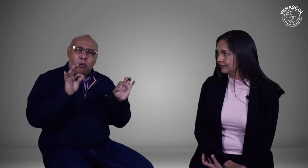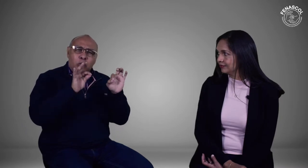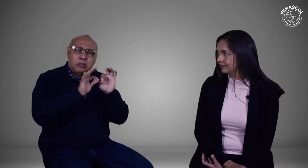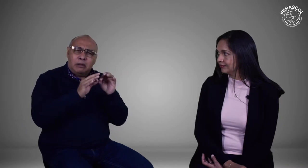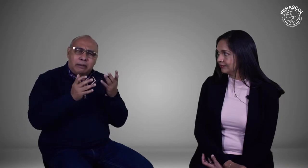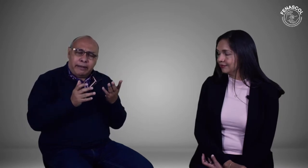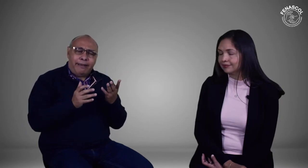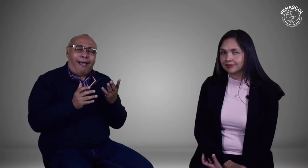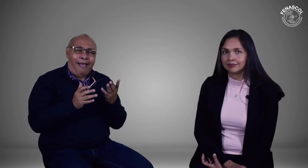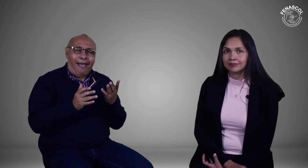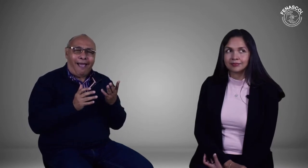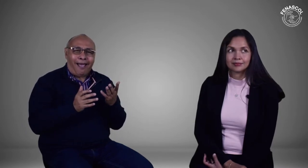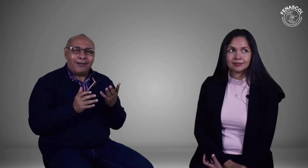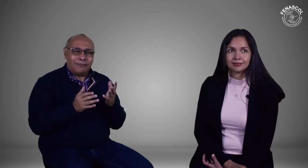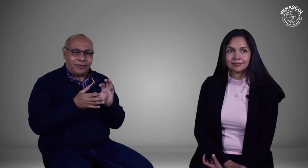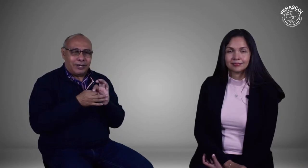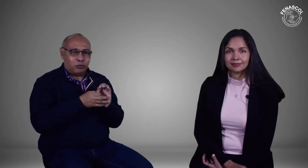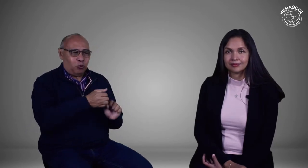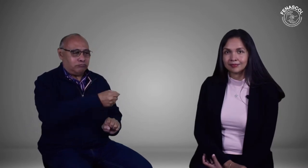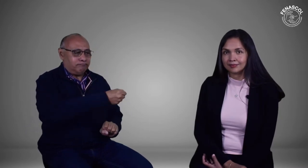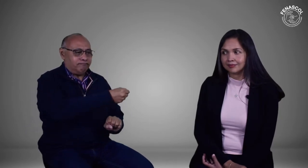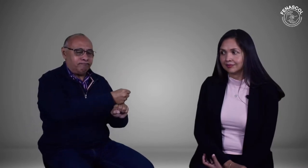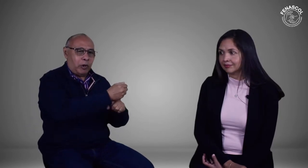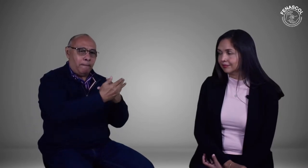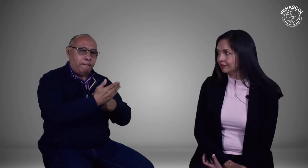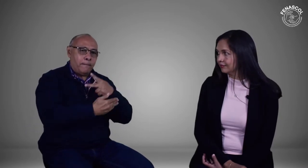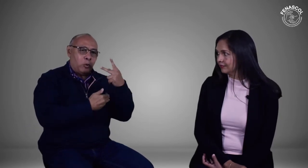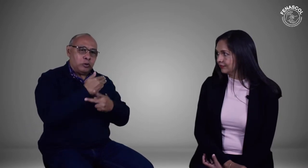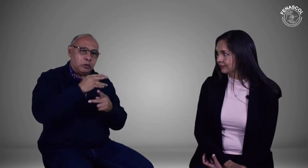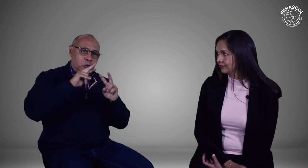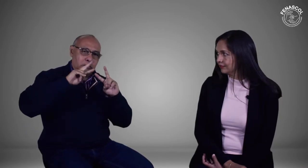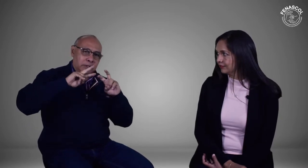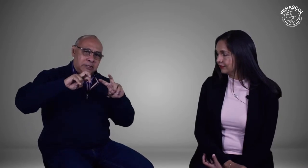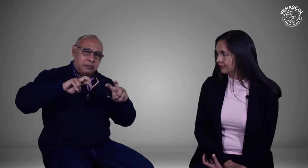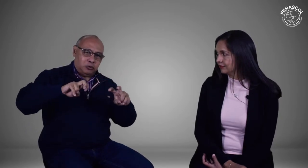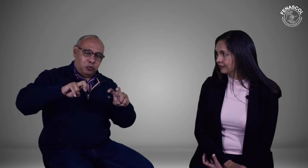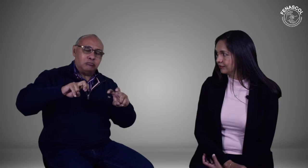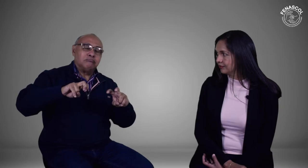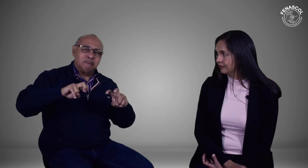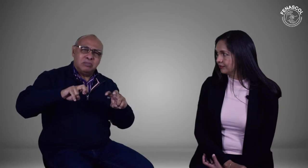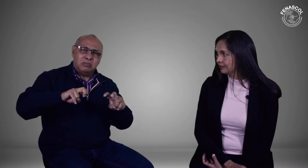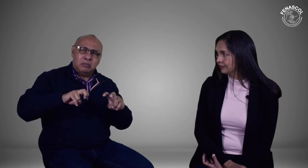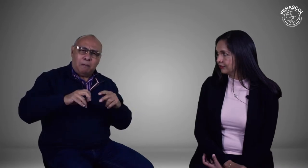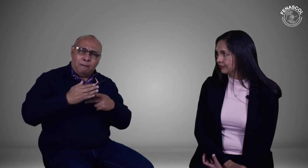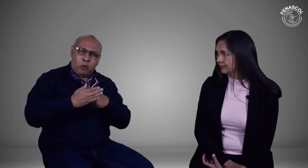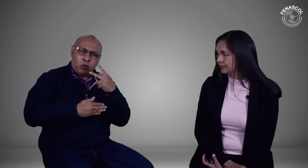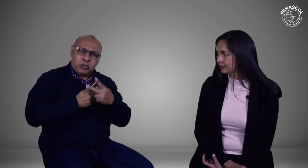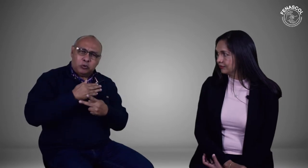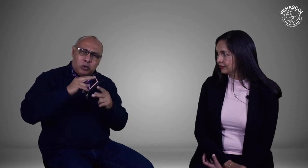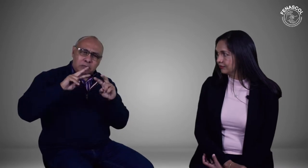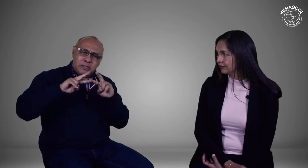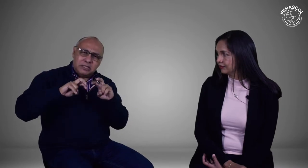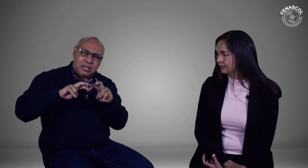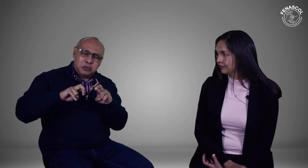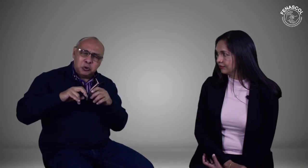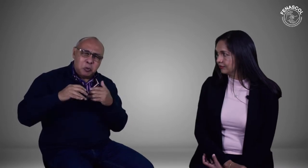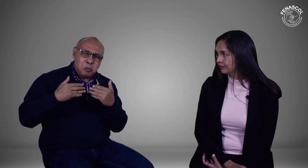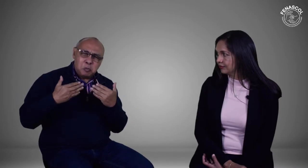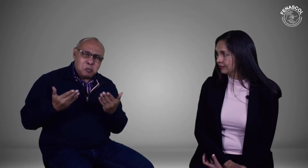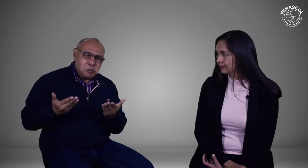Es muy importante su presencia aquí, puesto que FENASCOL está apoyando su proyecto de investigación. Aquí tenemos a